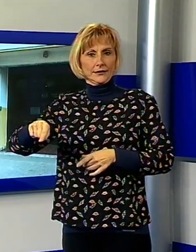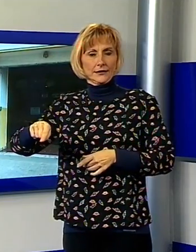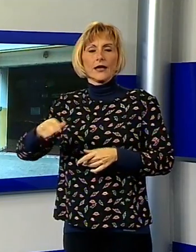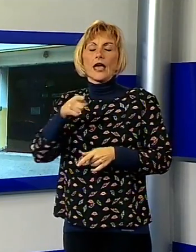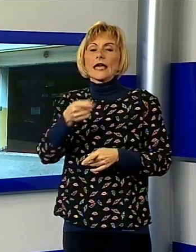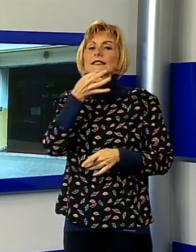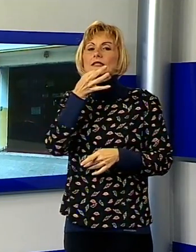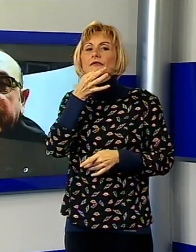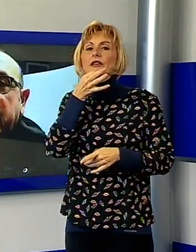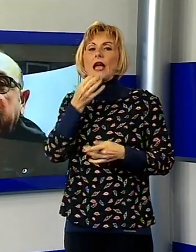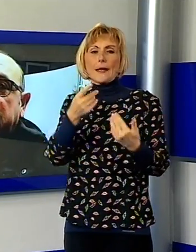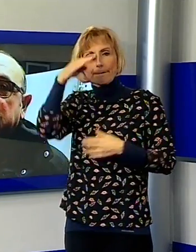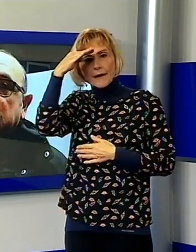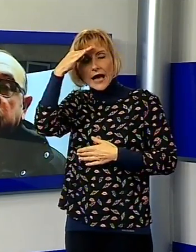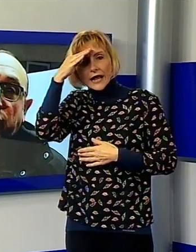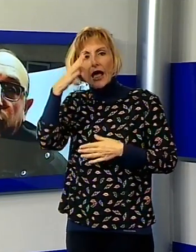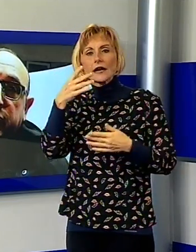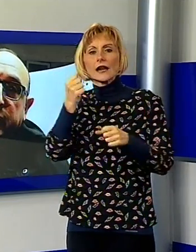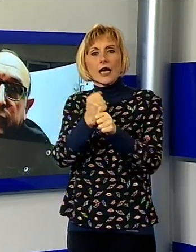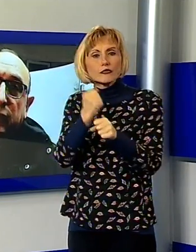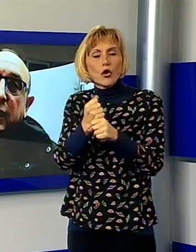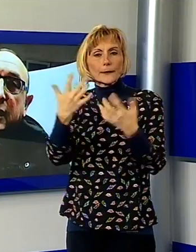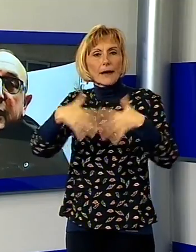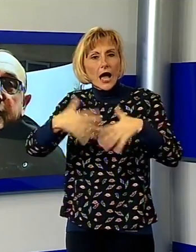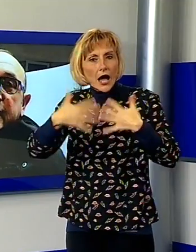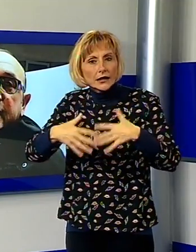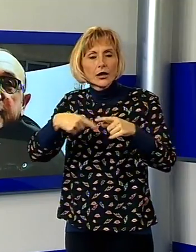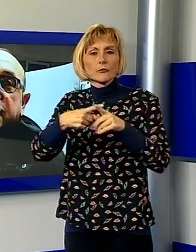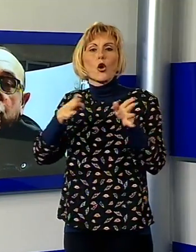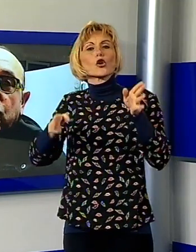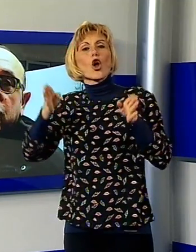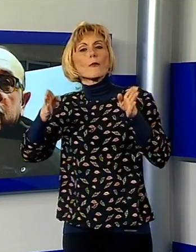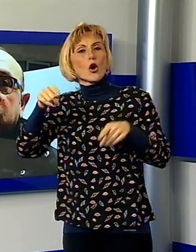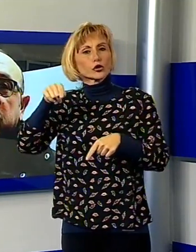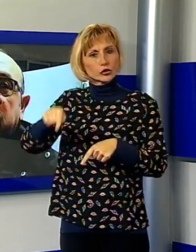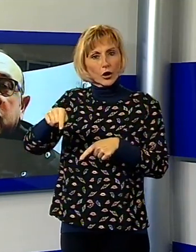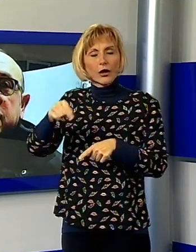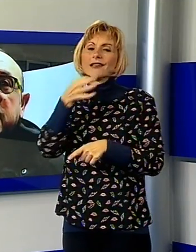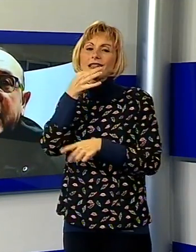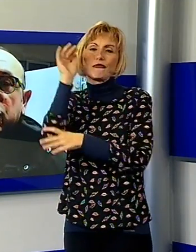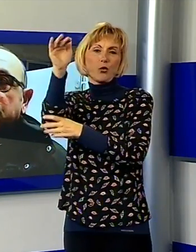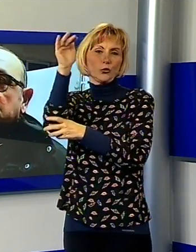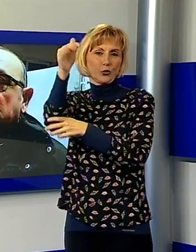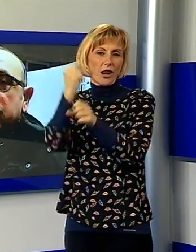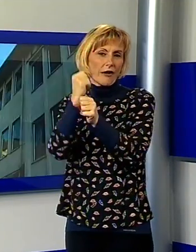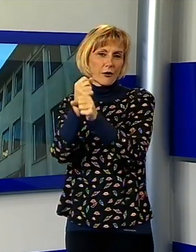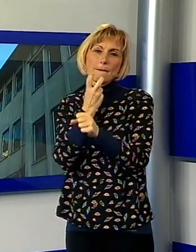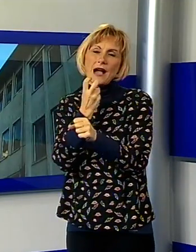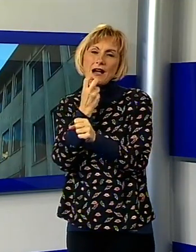a controllo numerico e con i robot che sono il futuro della lavorazione del marmo, soprattutto nel nostro territorio.